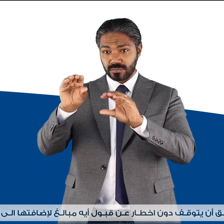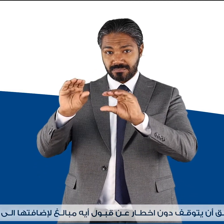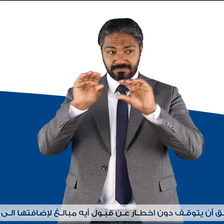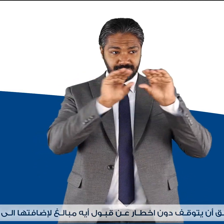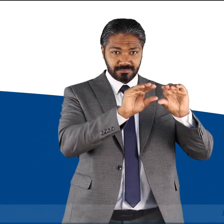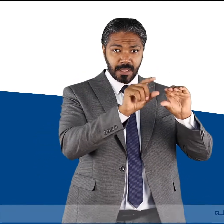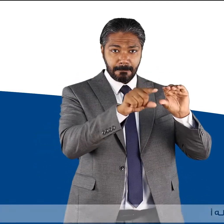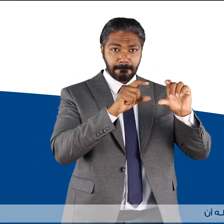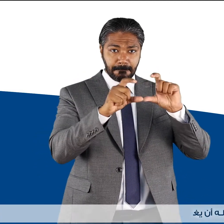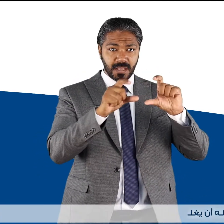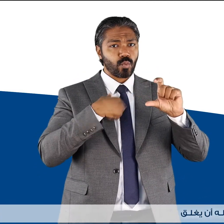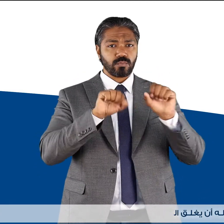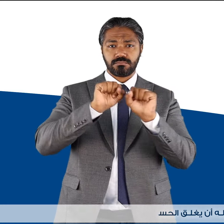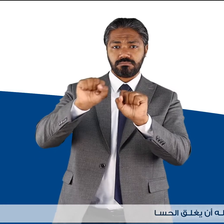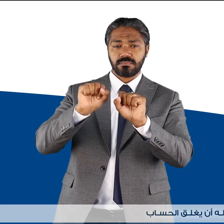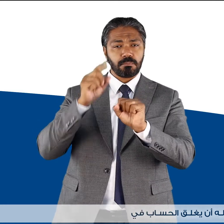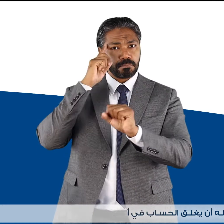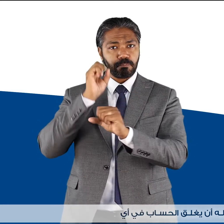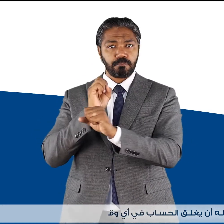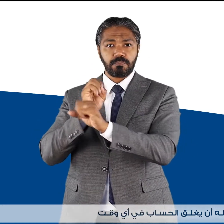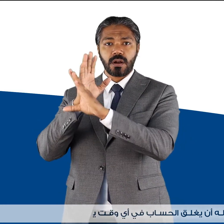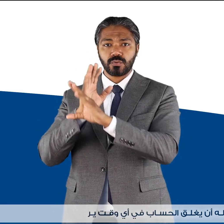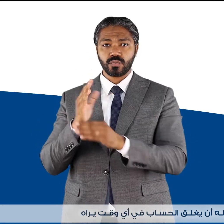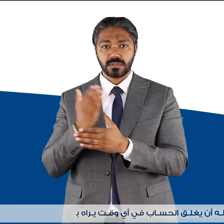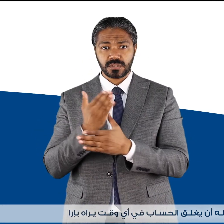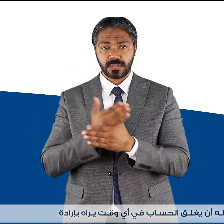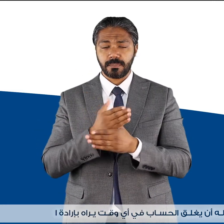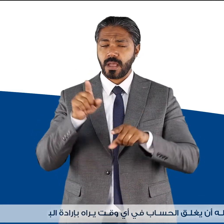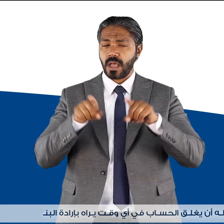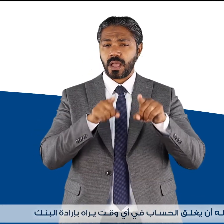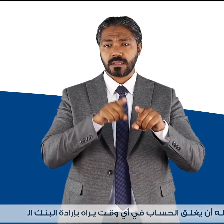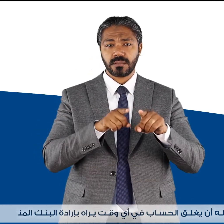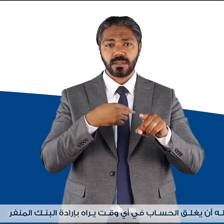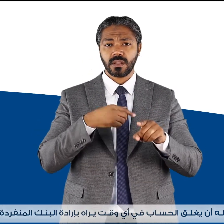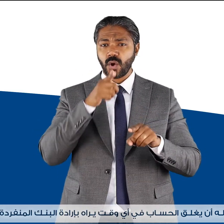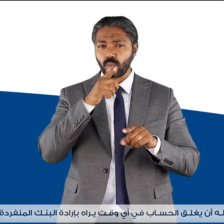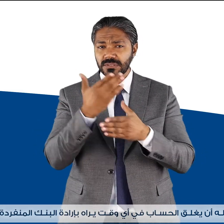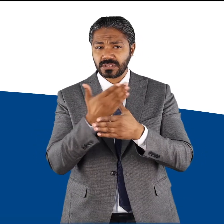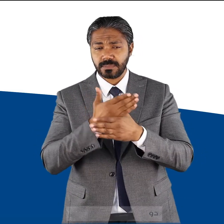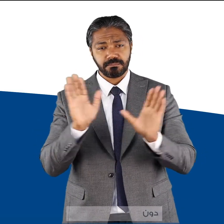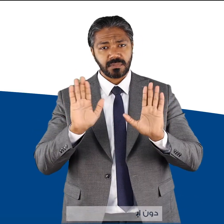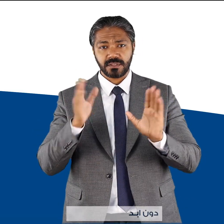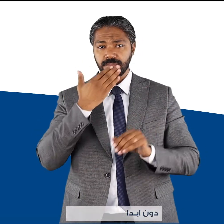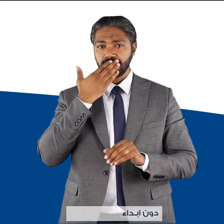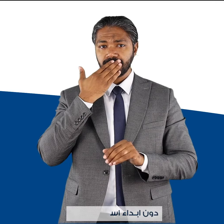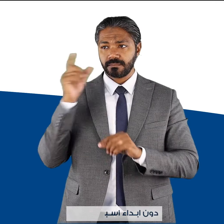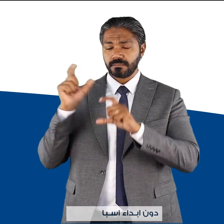وله أن يغلق الحساب في أي وقت يراه بإرادة البنك المنفردة دون إبداء أسباب